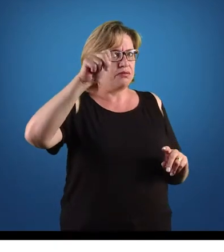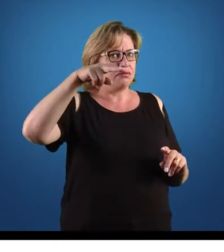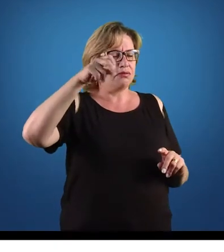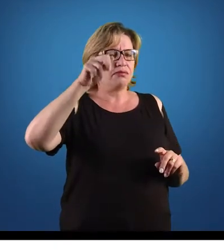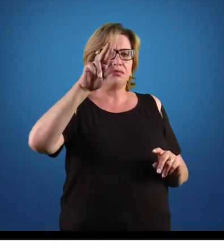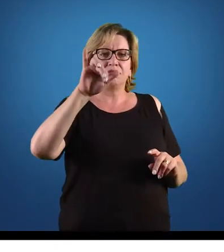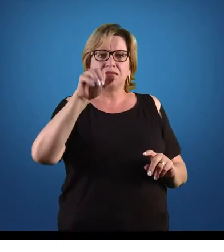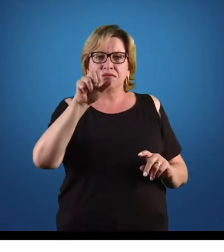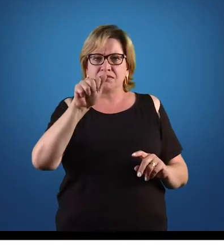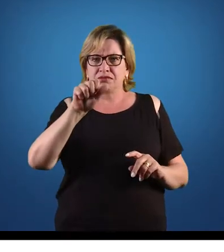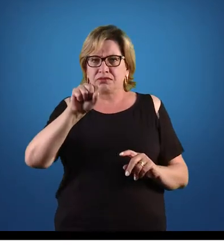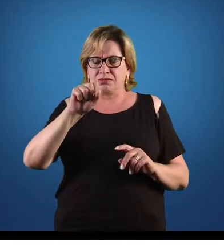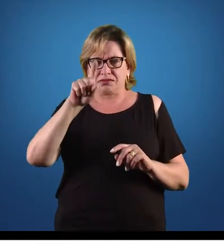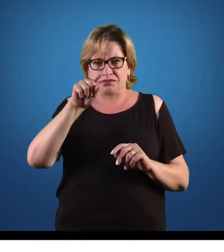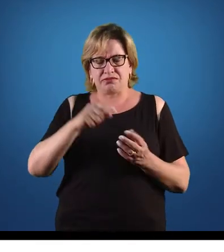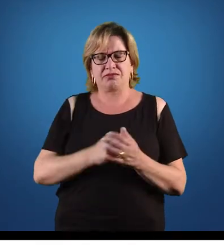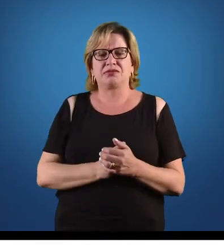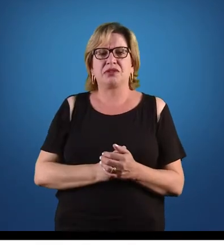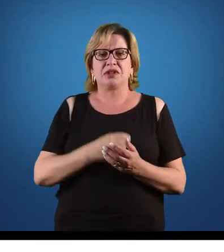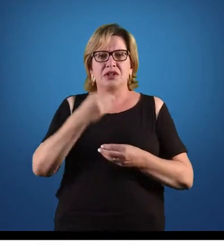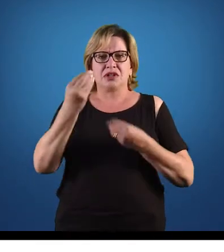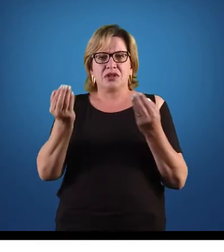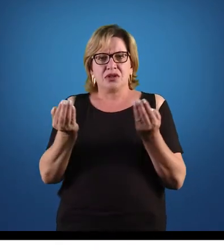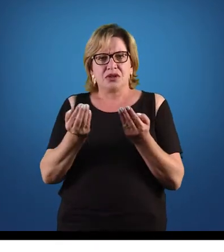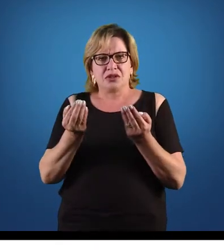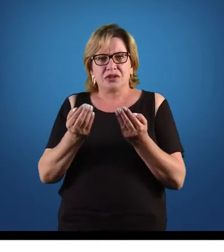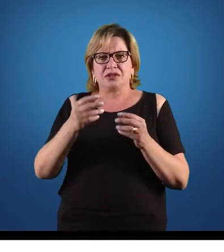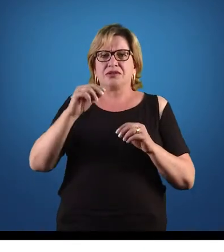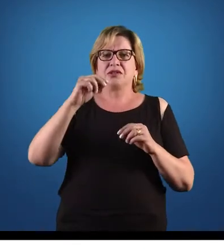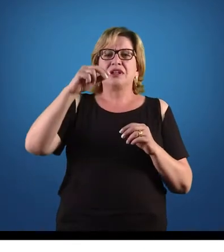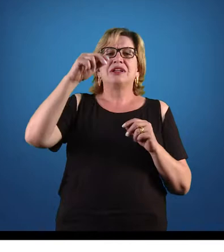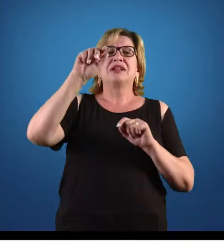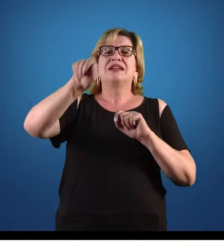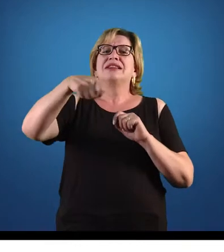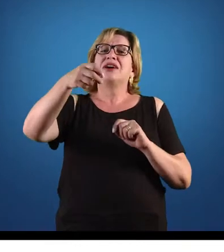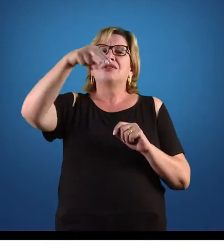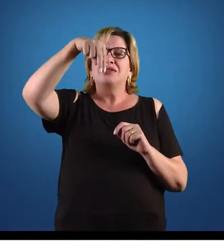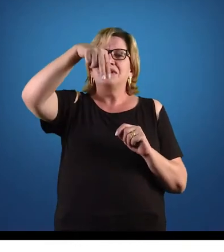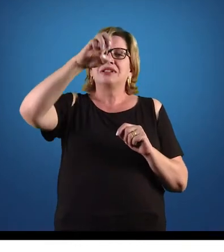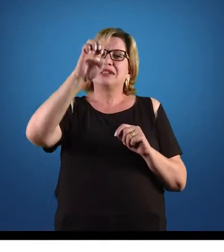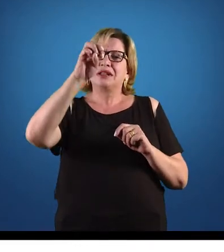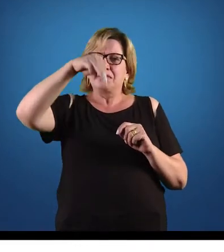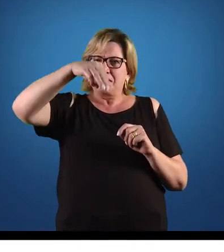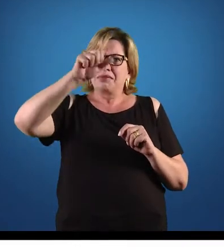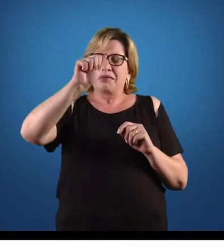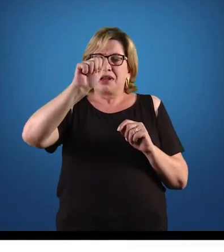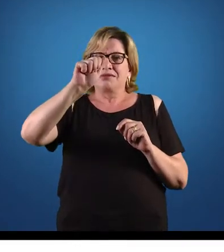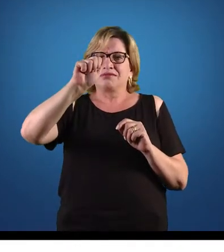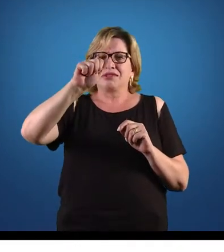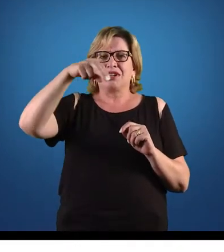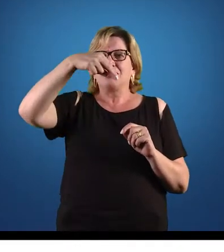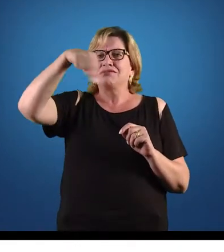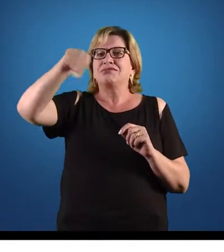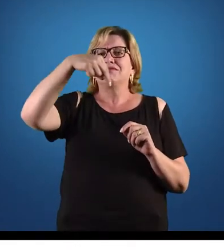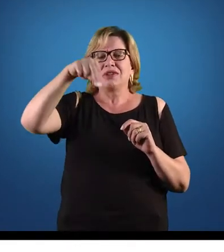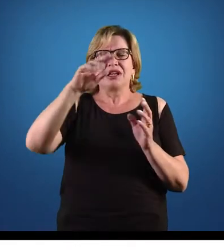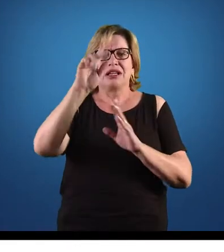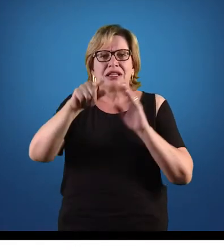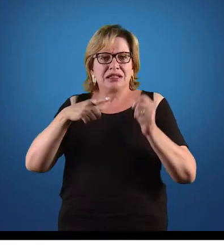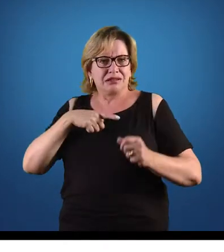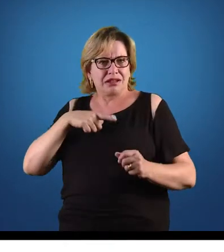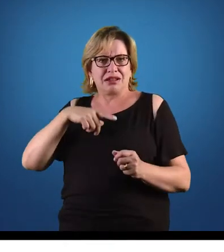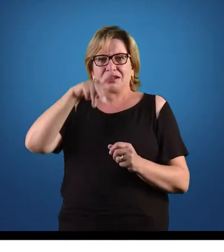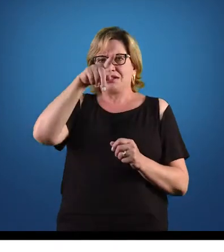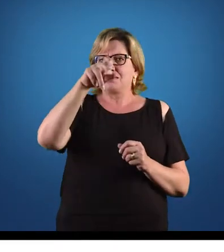gente viu na unidade anterior. Então os nematodas são organismos que de maneira geral desenvolveram parasitismo, existem